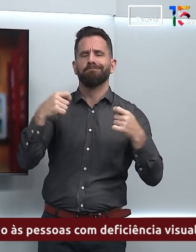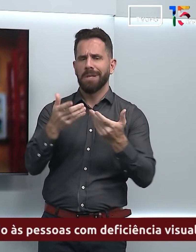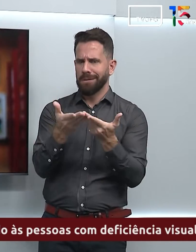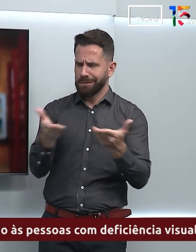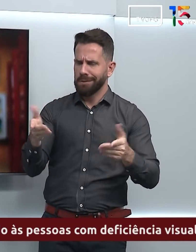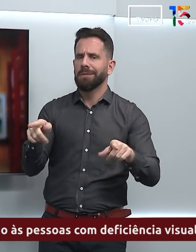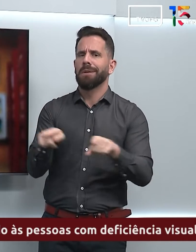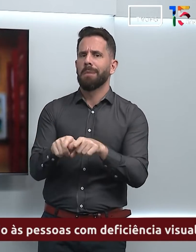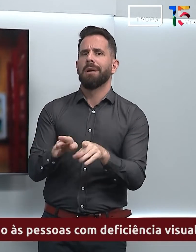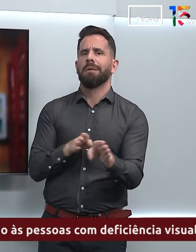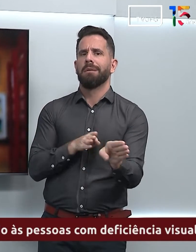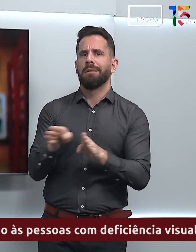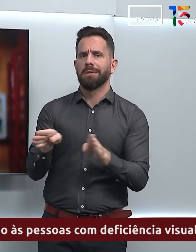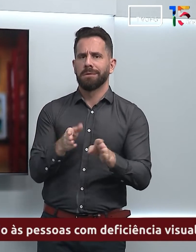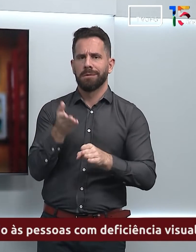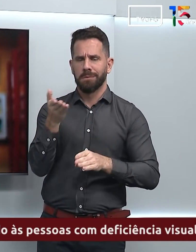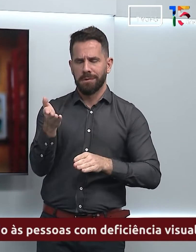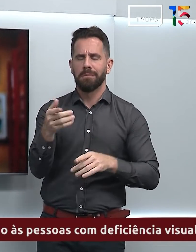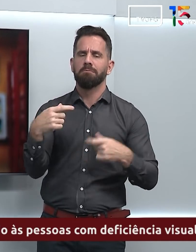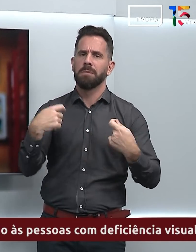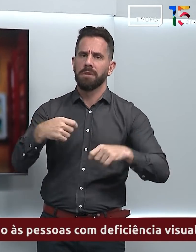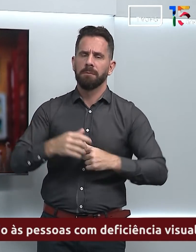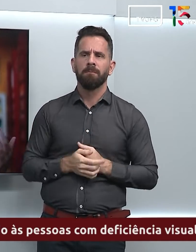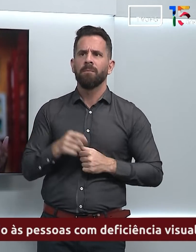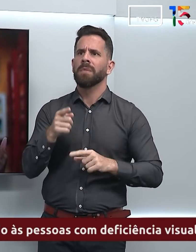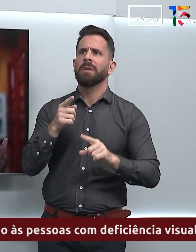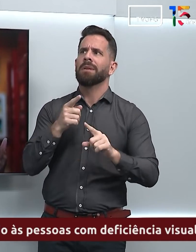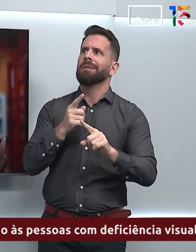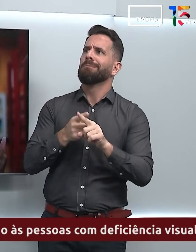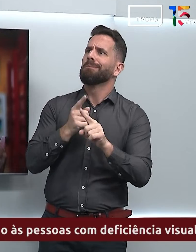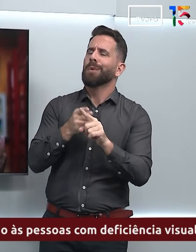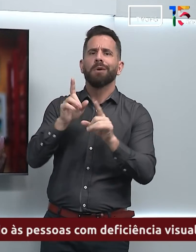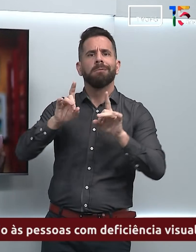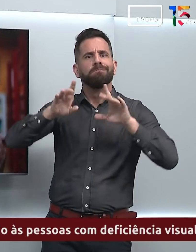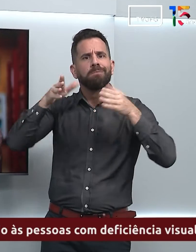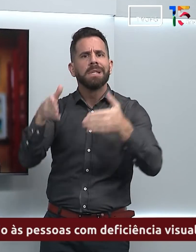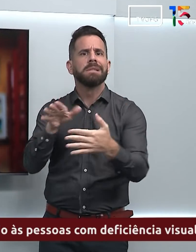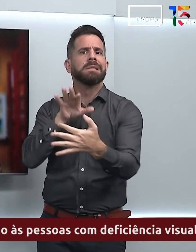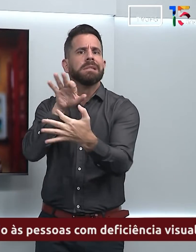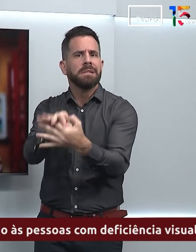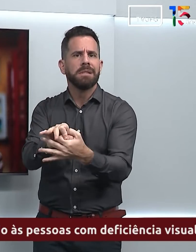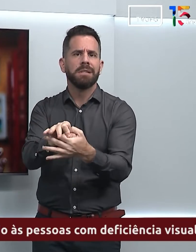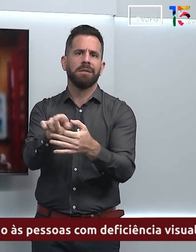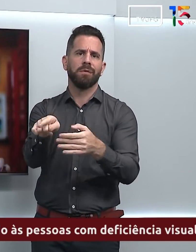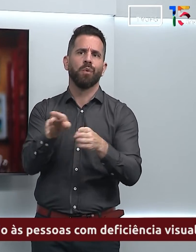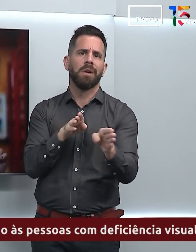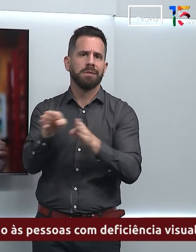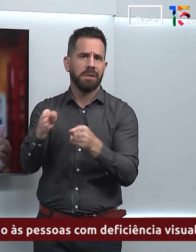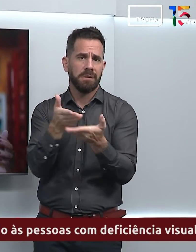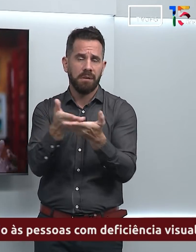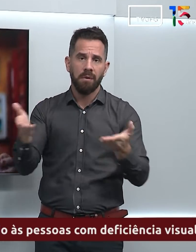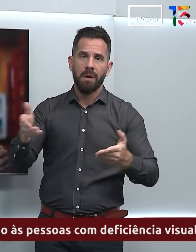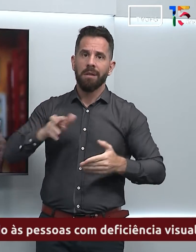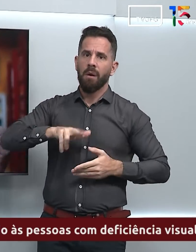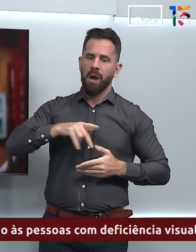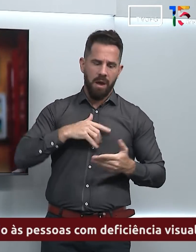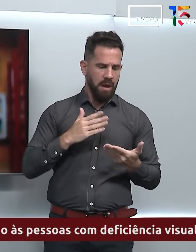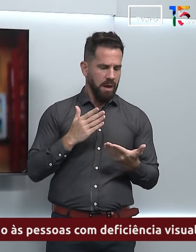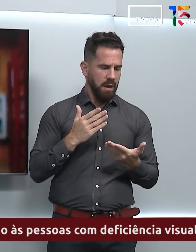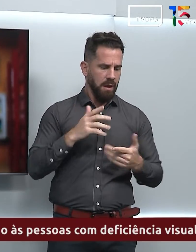ter um atendimento especializado. especializado no sentido não só de oferecer material,